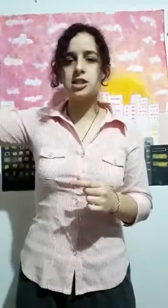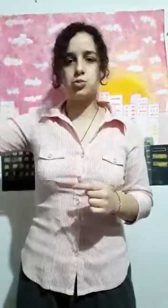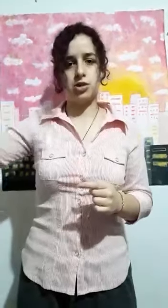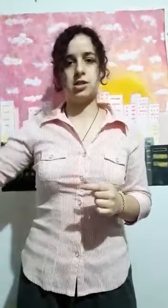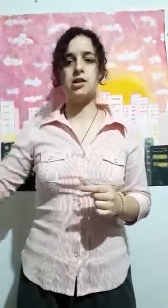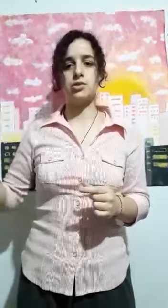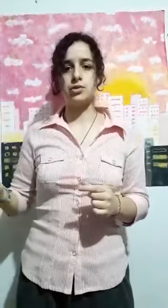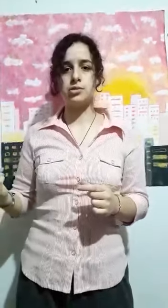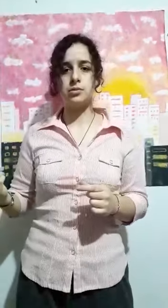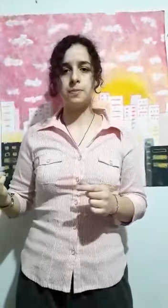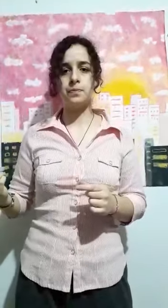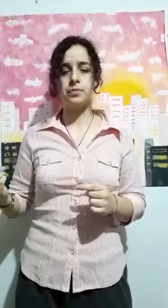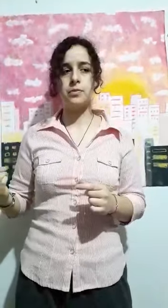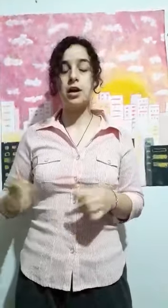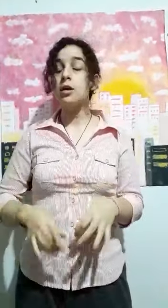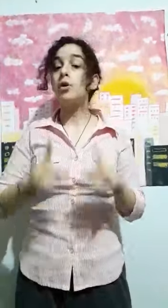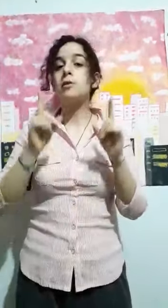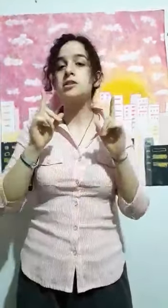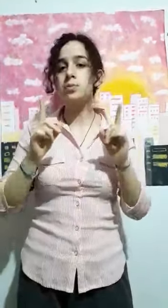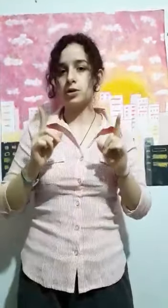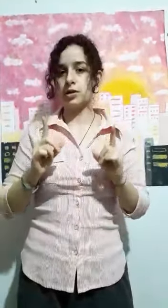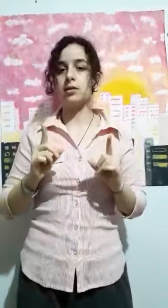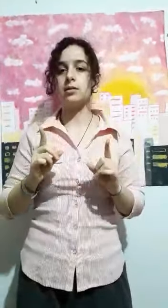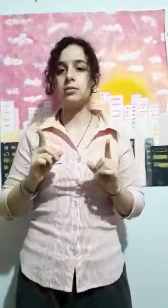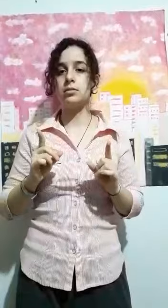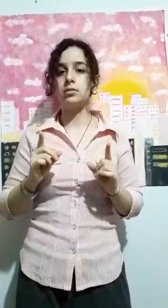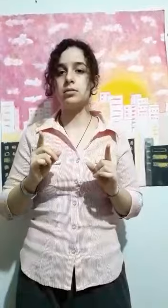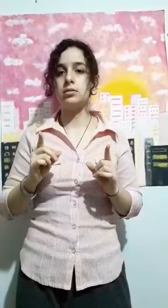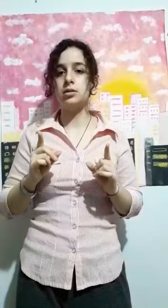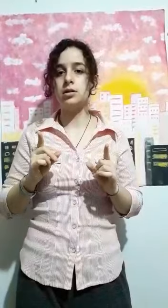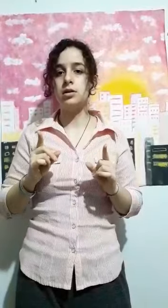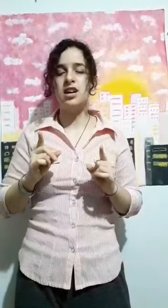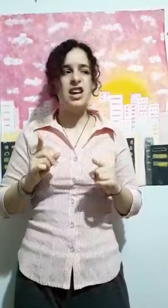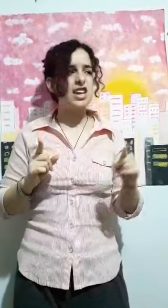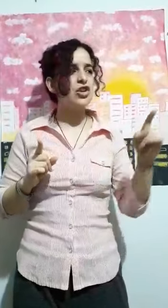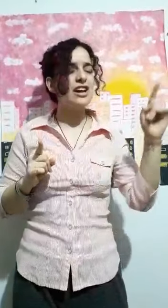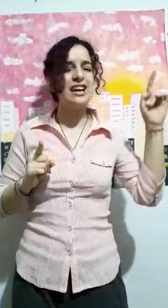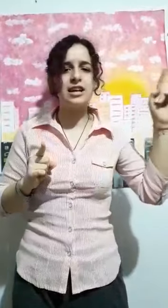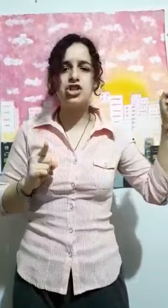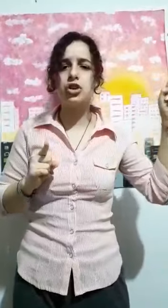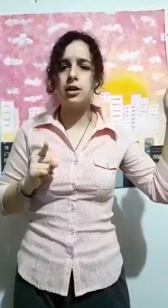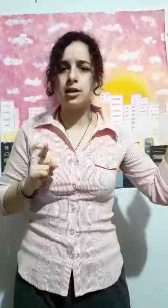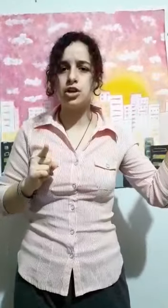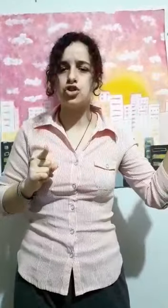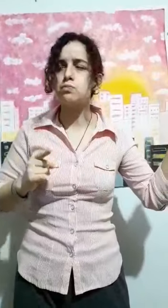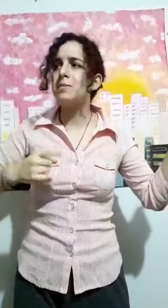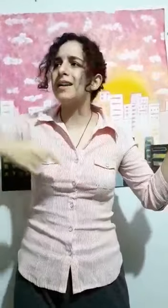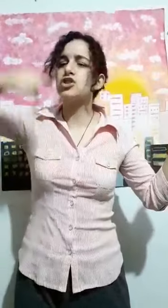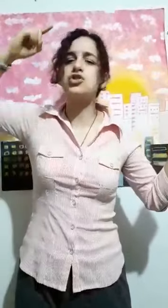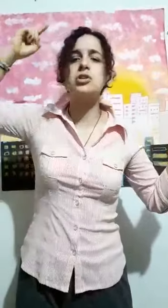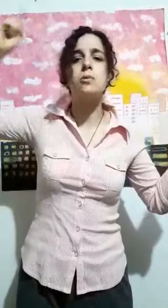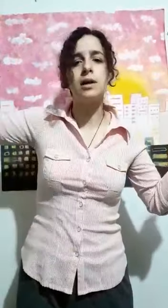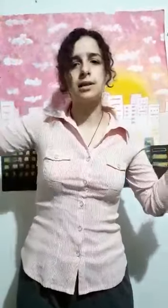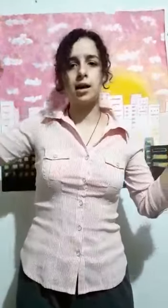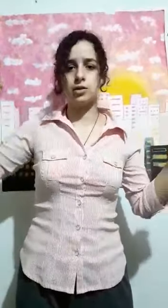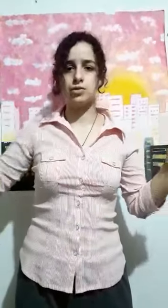después de esos. Pero lo más importante, quiero que el resto de niños vivan esos cincuenta años.